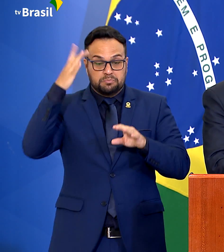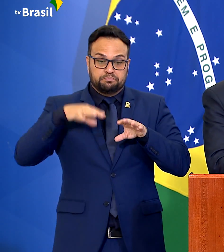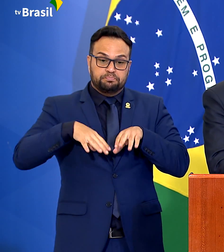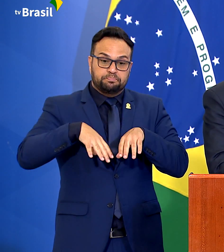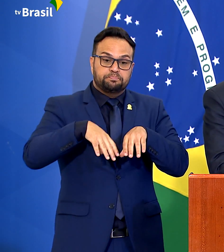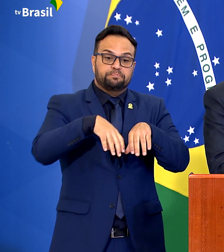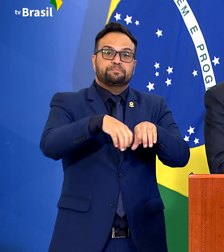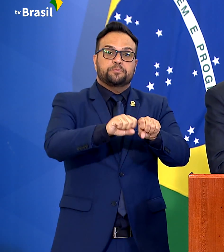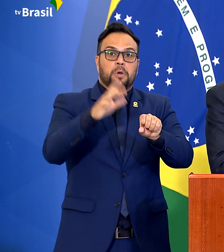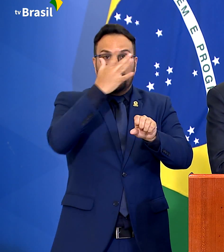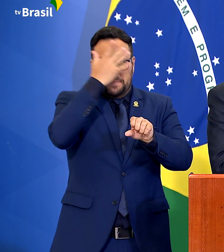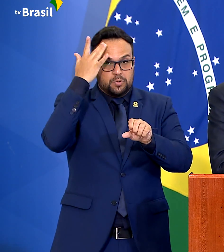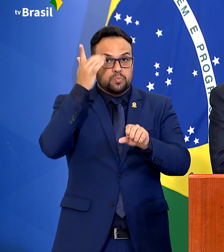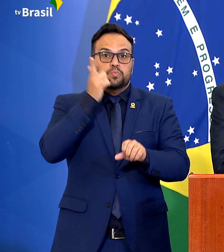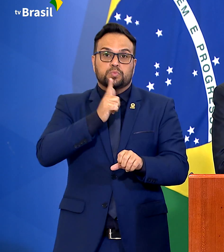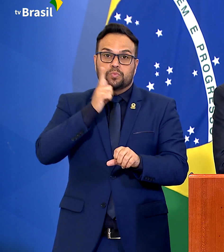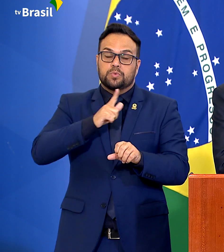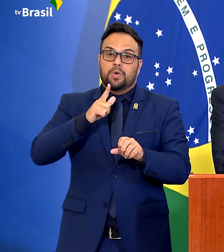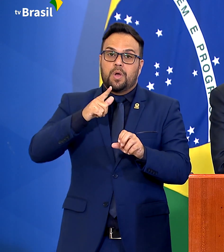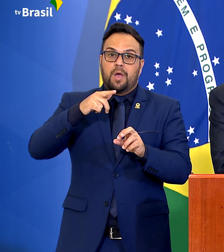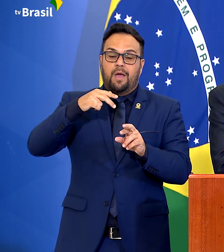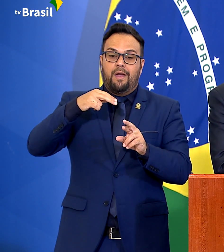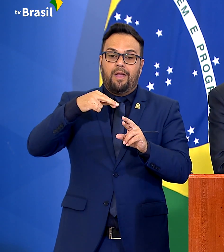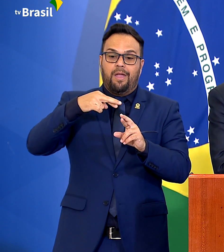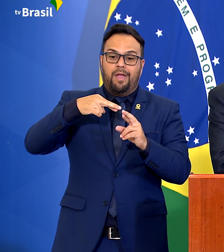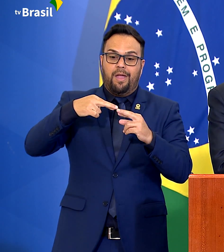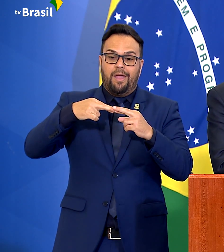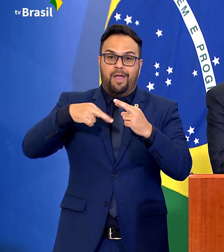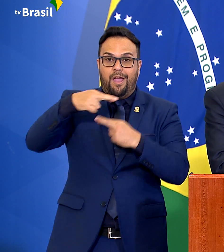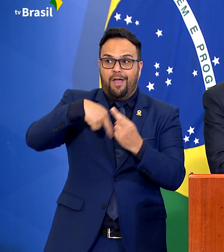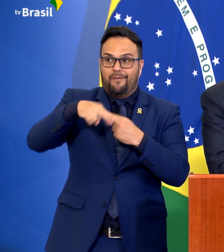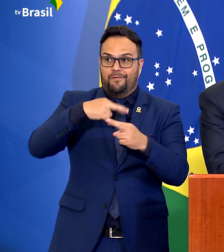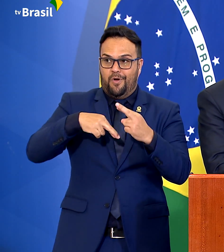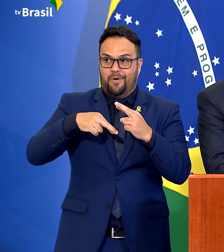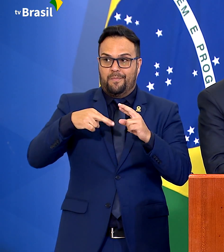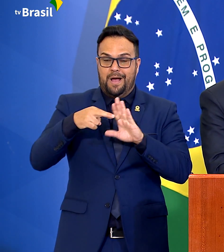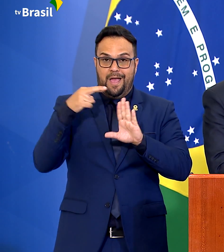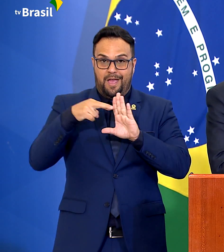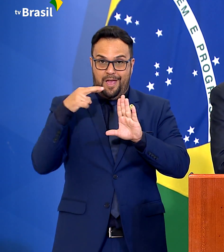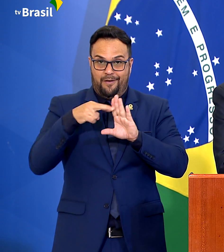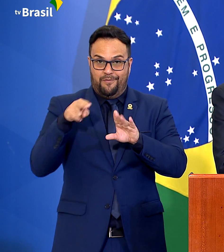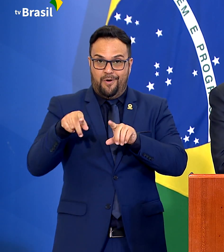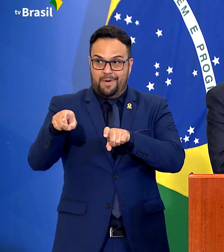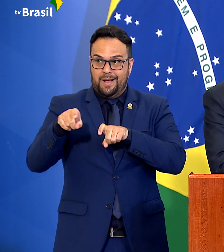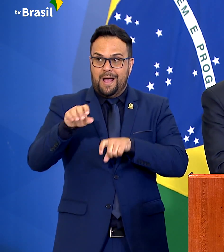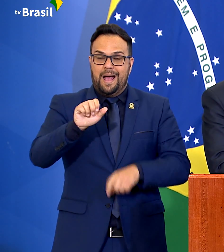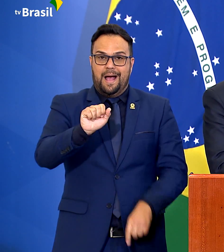beneficiados com a reforma agrária. Aí é um capítulo todo especial.